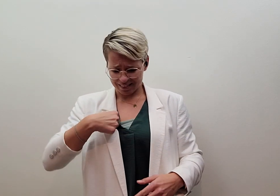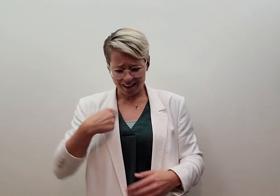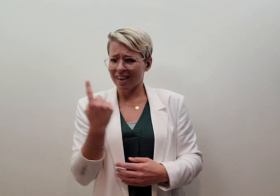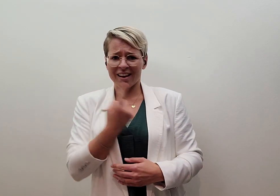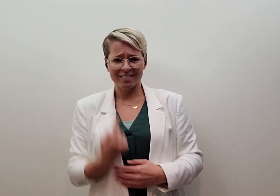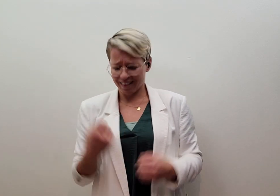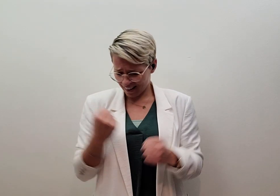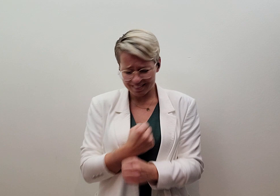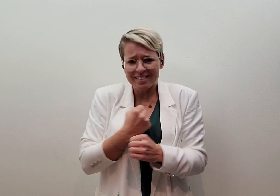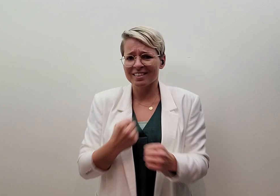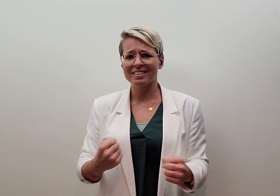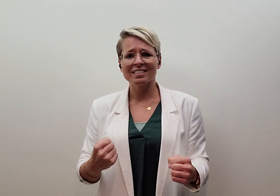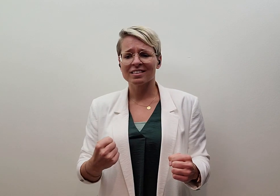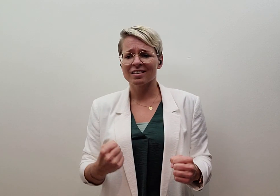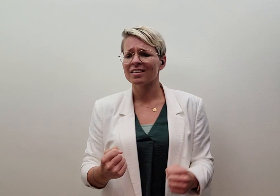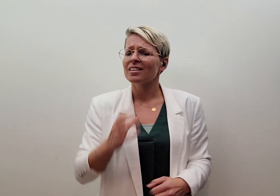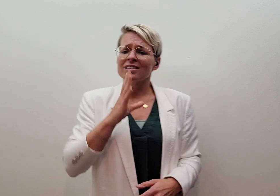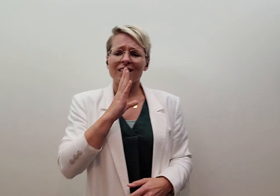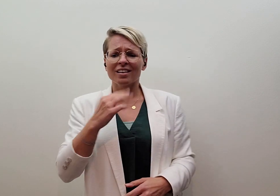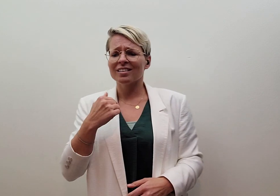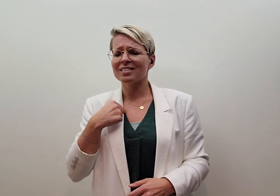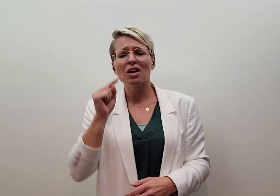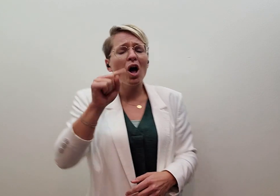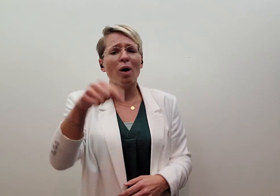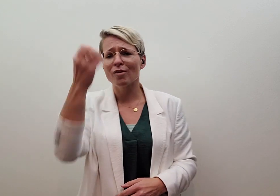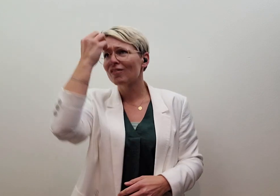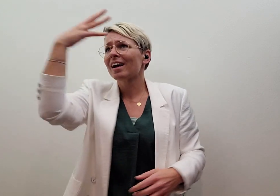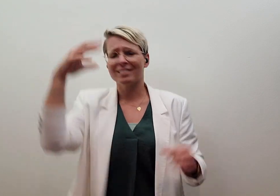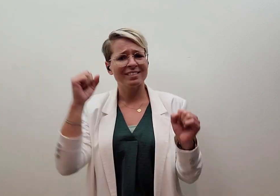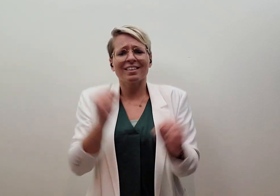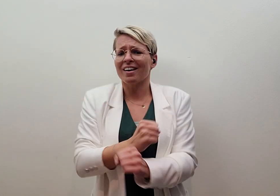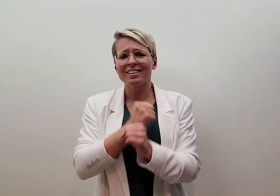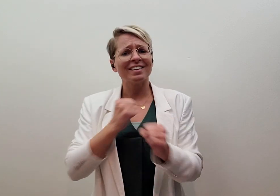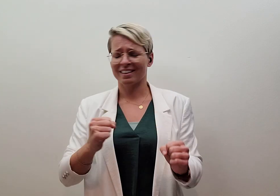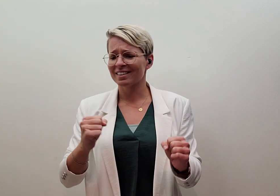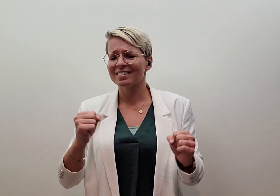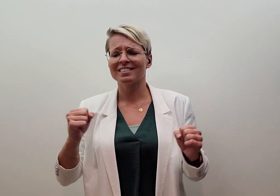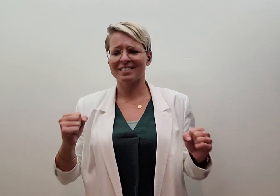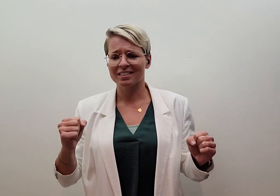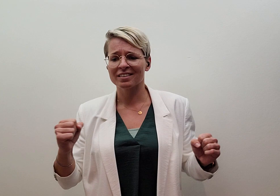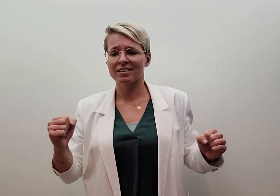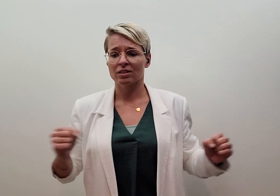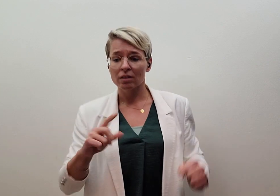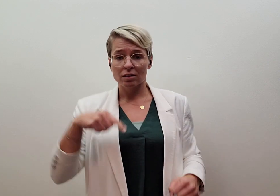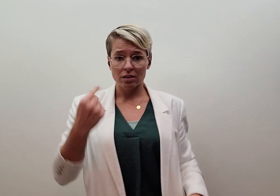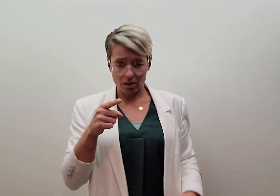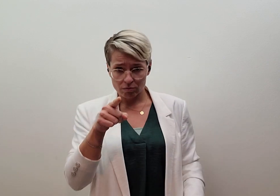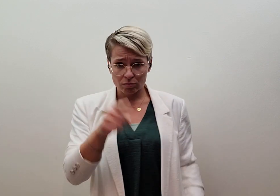alleen meer kan Wat als ik jou nooit vergeten kan Was je